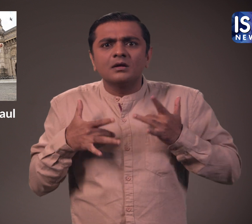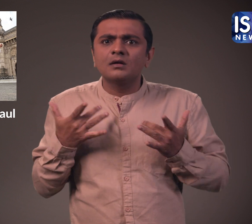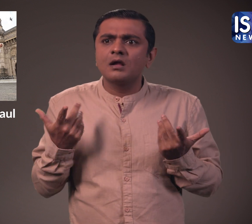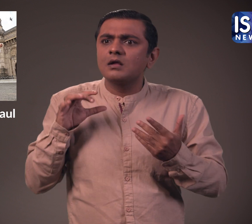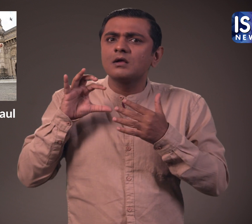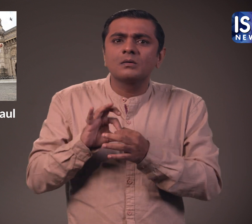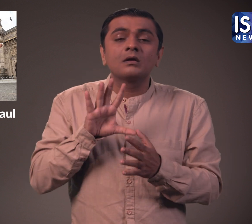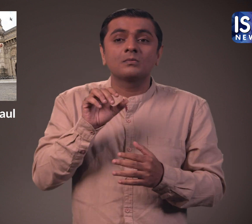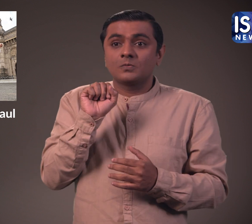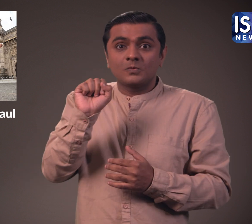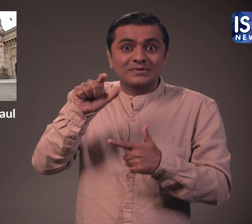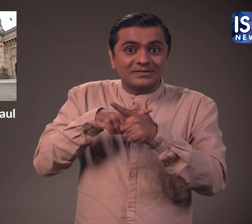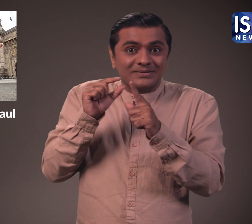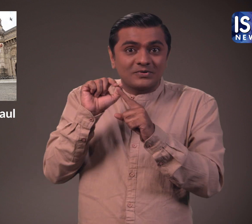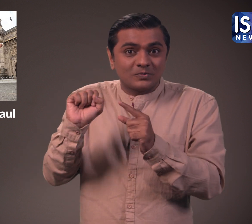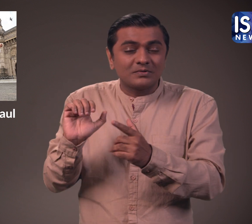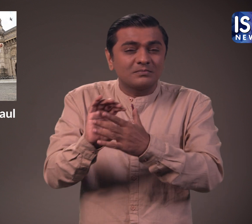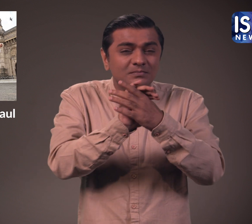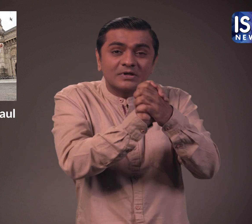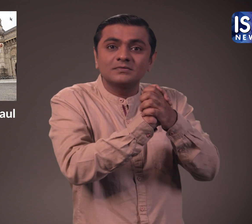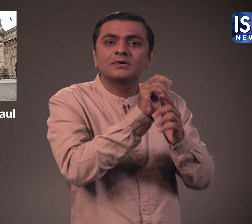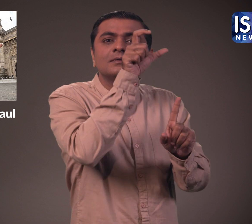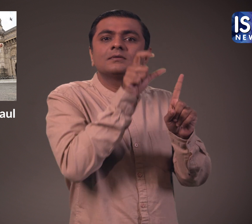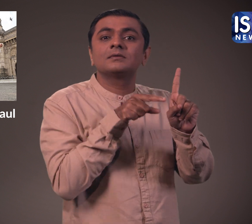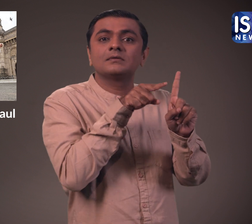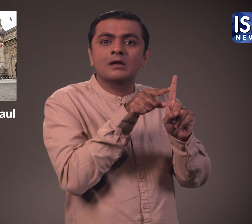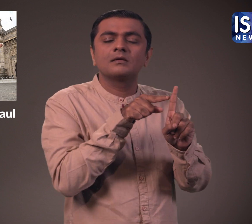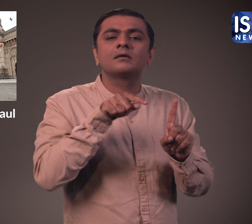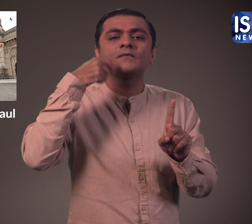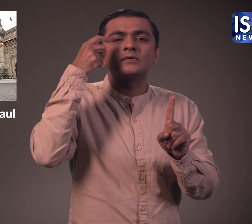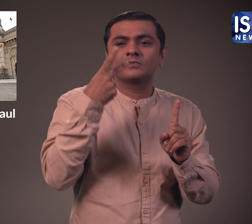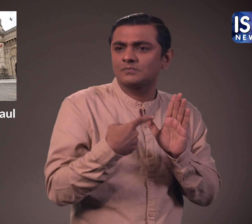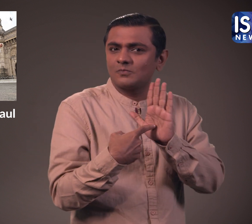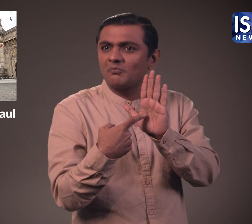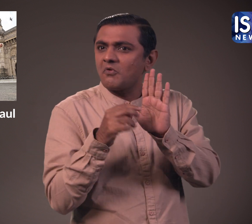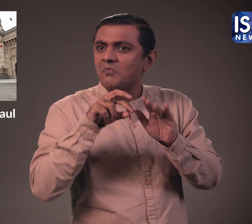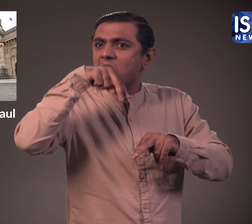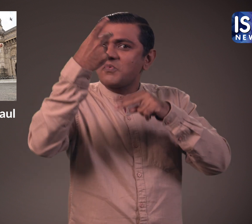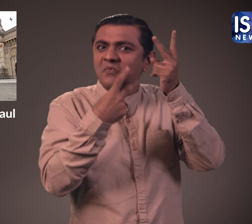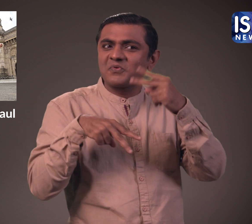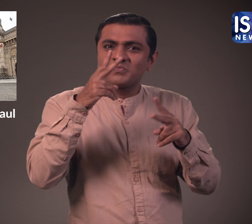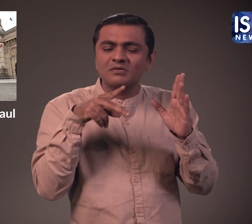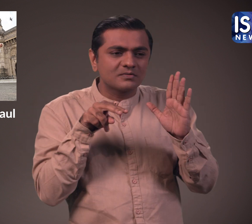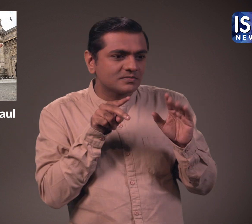एक दिन उसका सबसे अच्छा दोस्त उसके पास आया और उसे पाकॉर का एक विडियो दिखाया